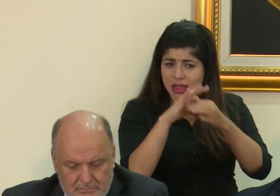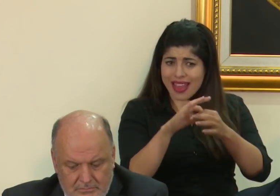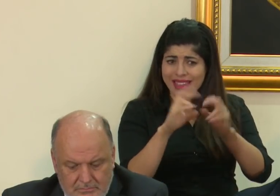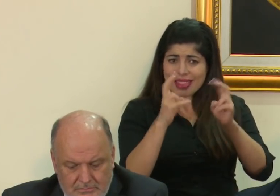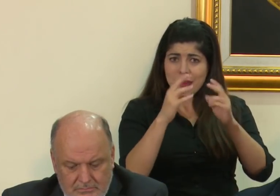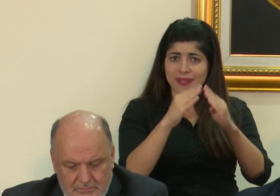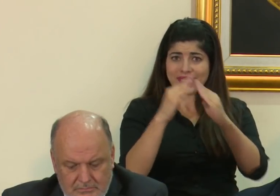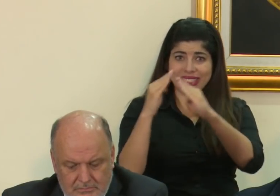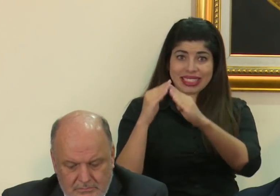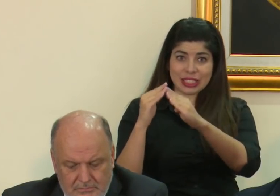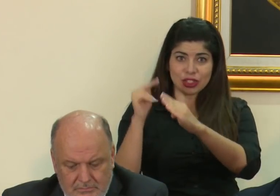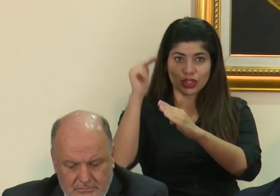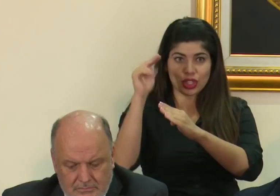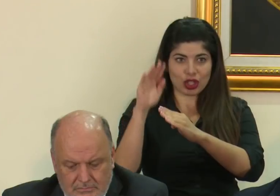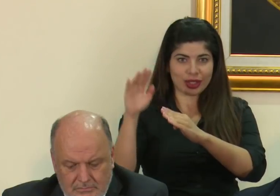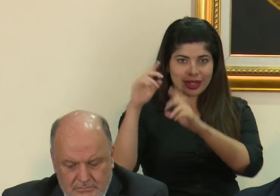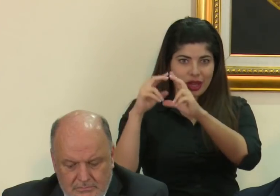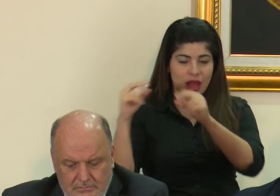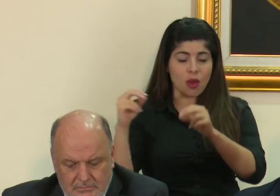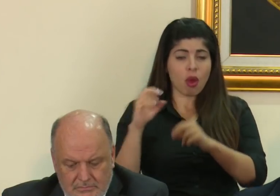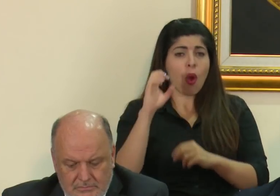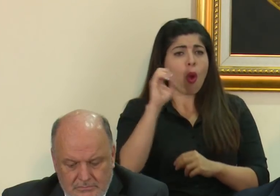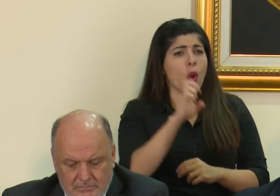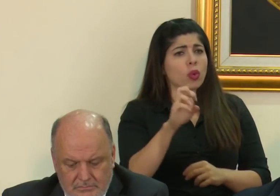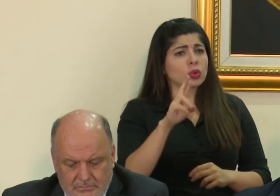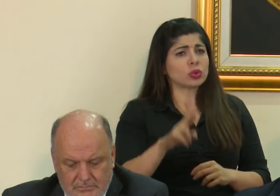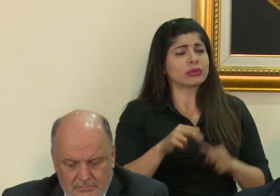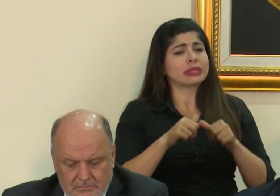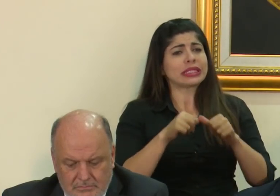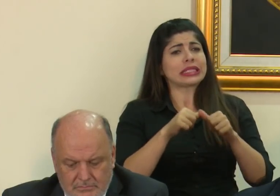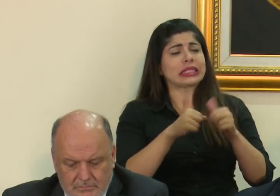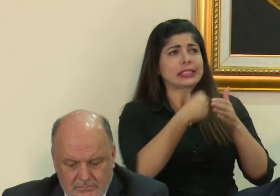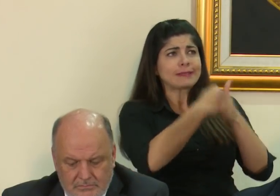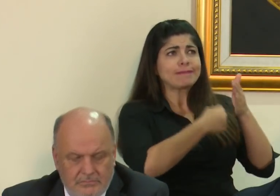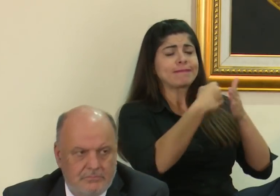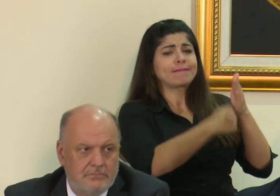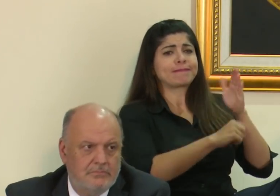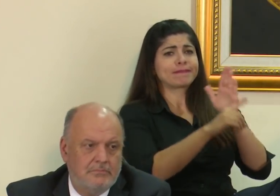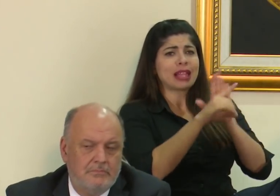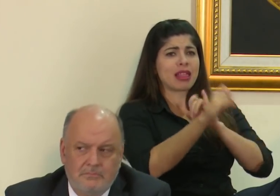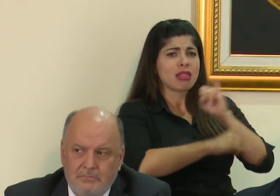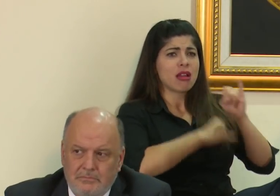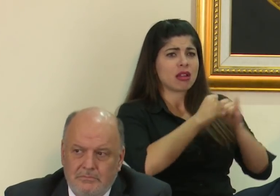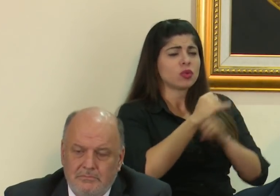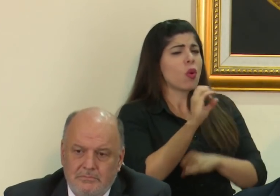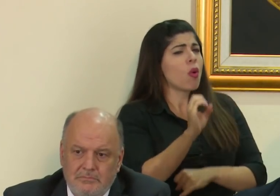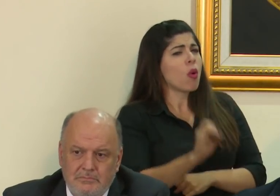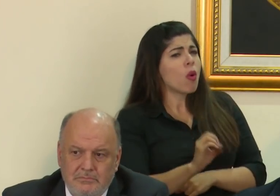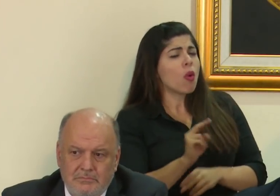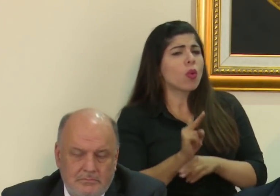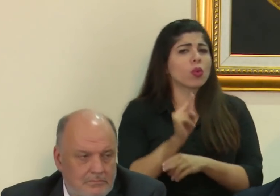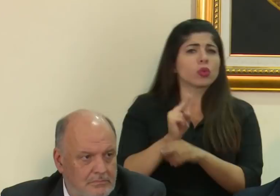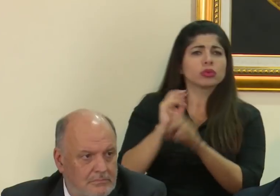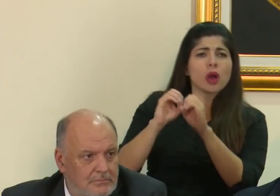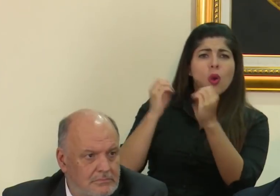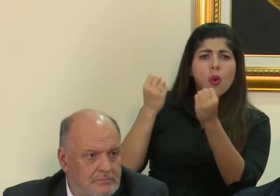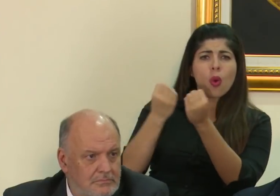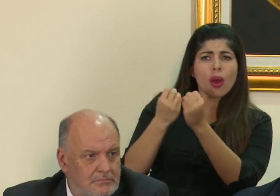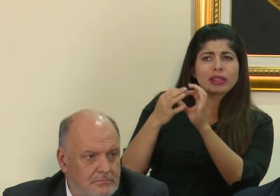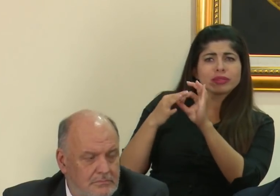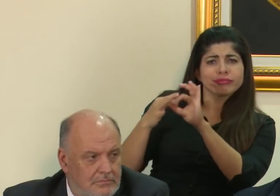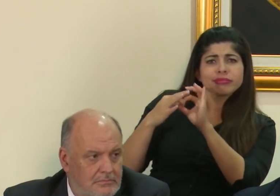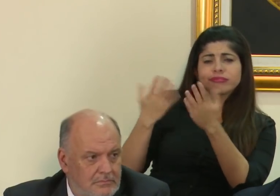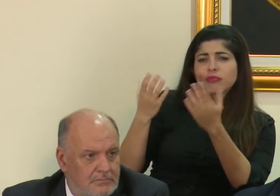vecinos del norte? ¿O Costa Rica seguirá apelando al derecho internacional? ¿O recurriendo a los organismos vinculantes,